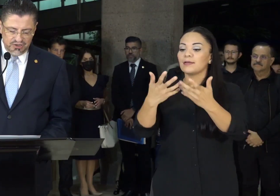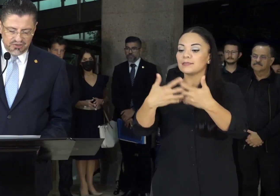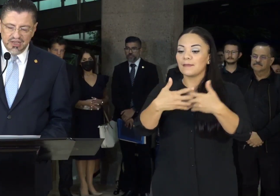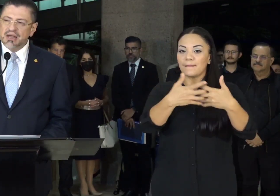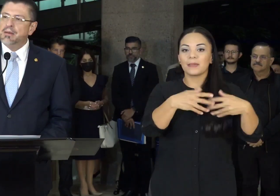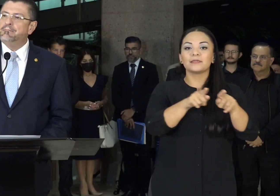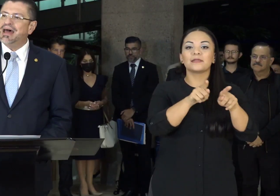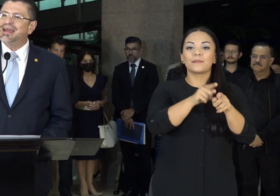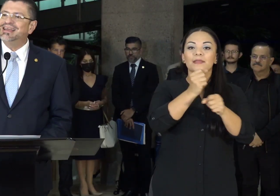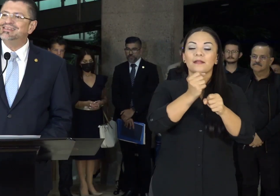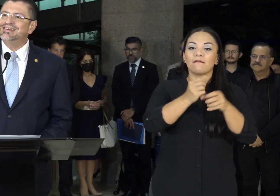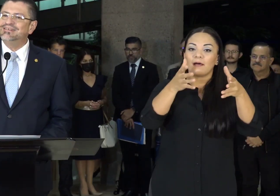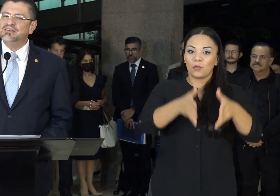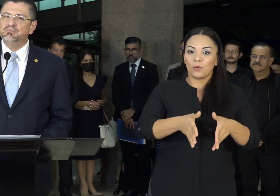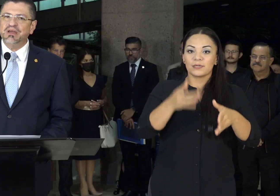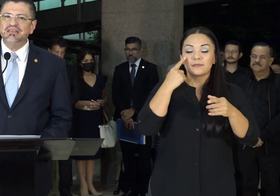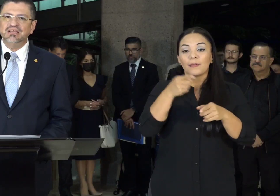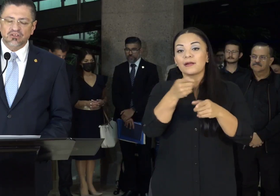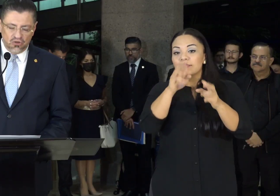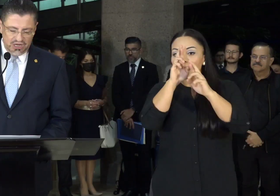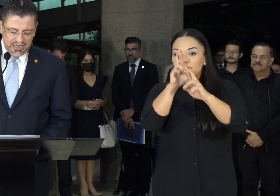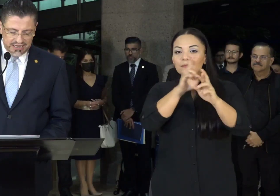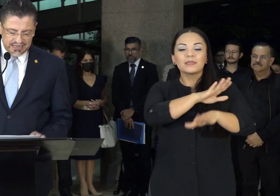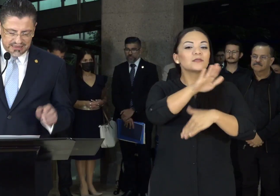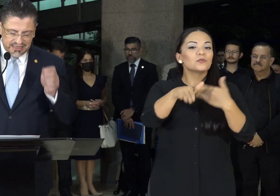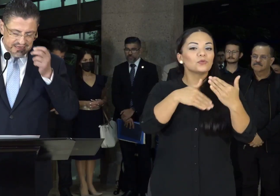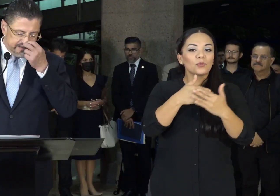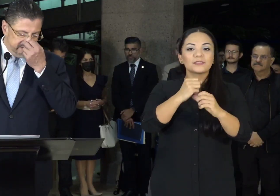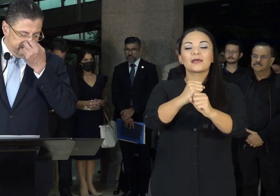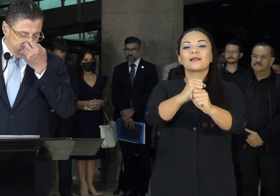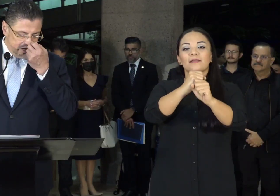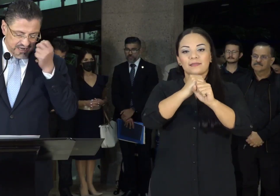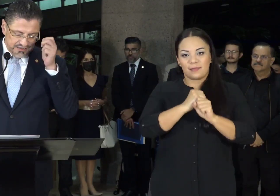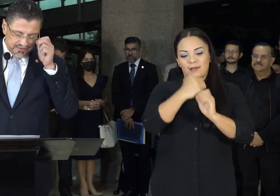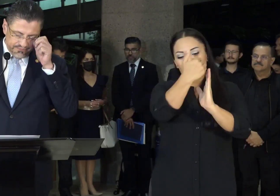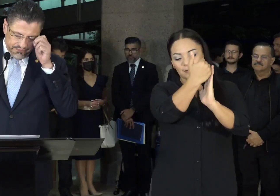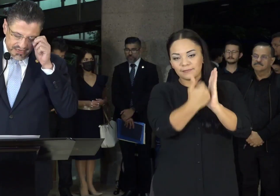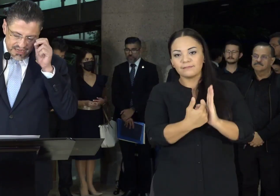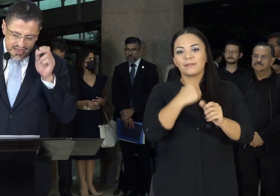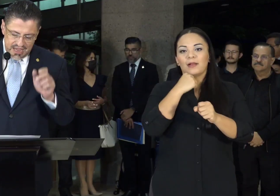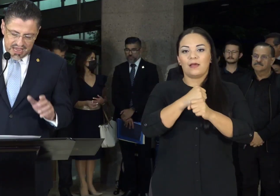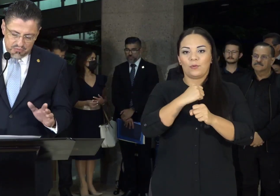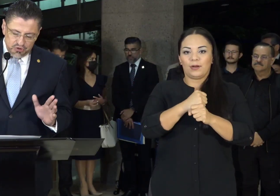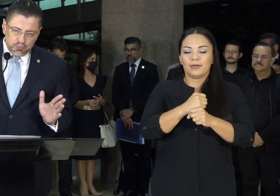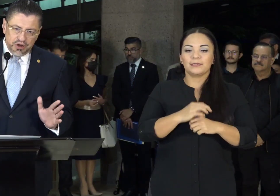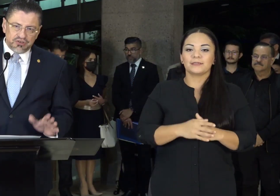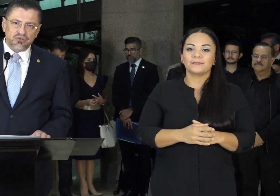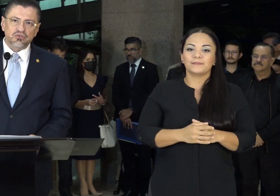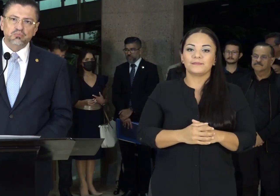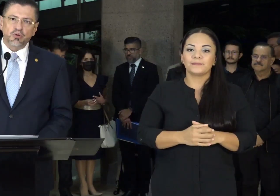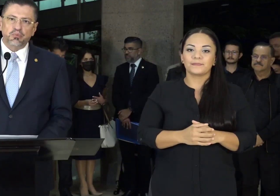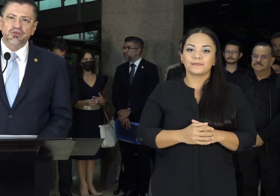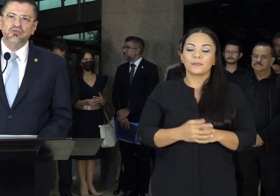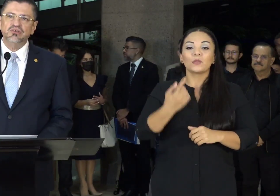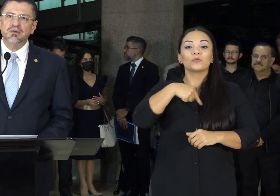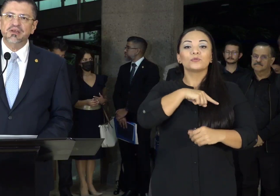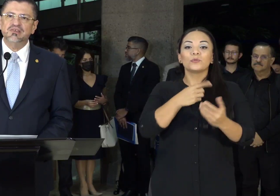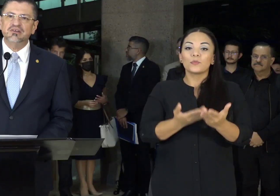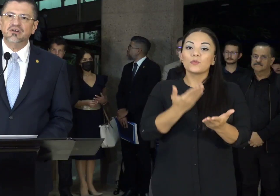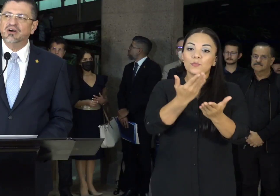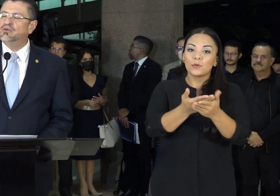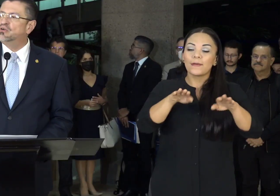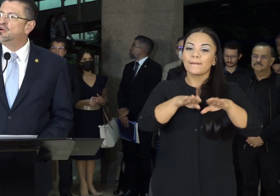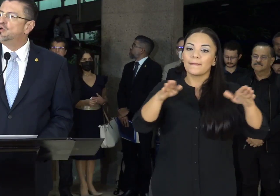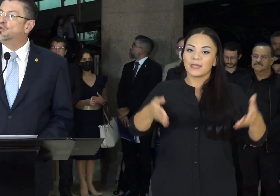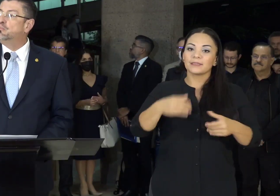trabajadores para que se respeten todas las garantías laborales. Hemos propuesto esta